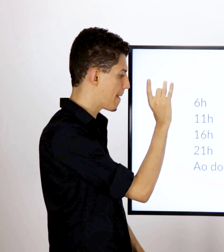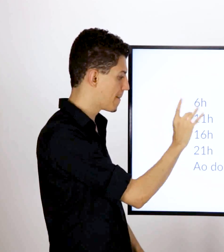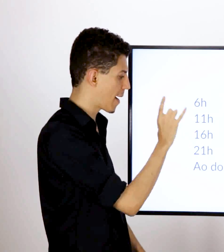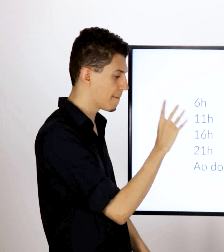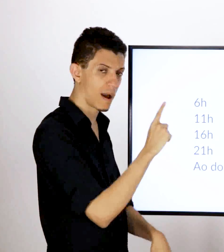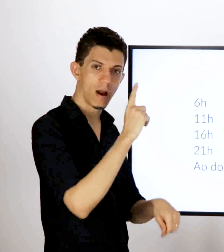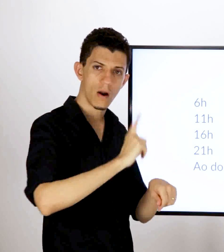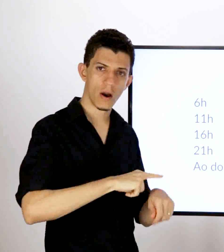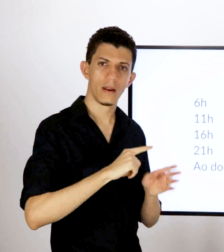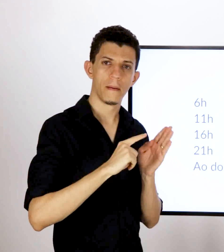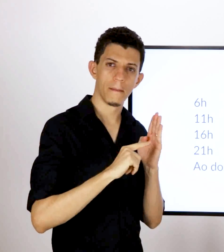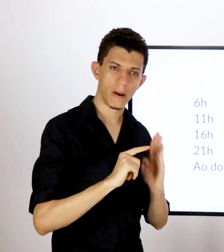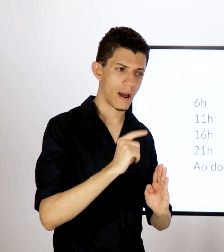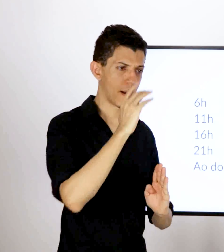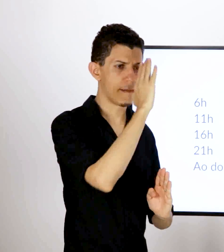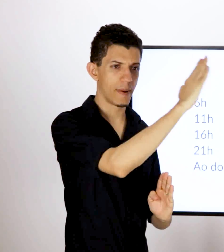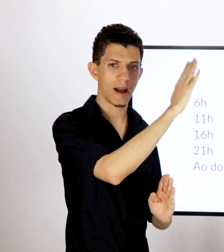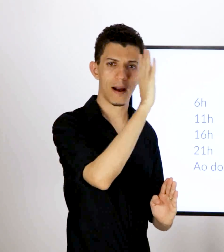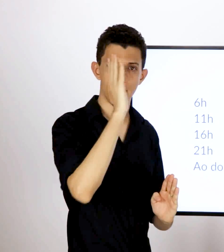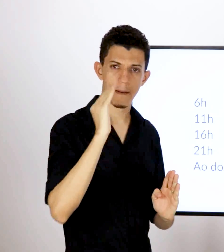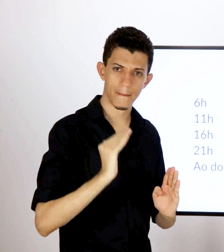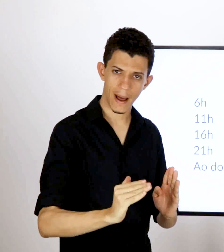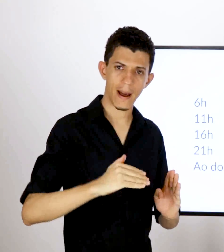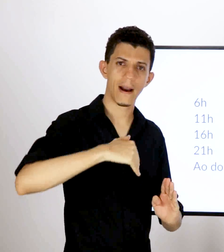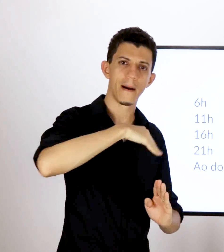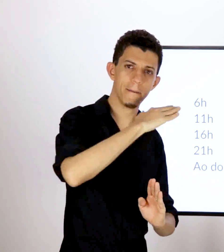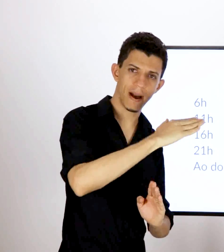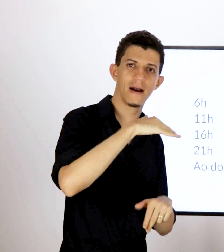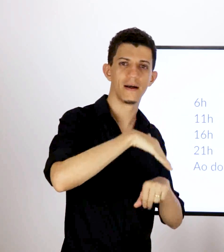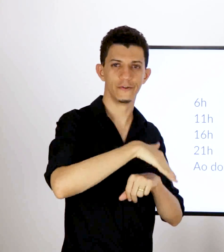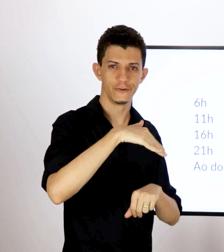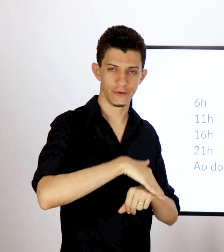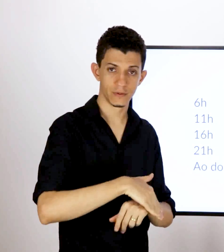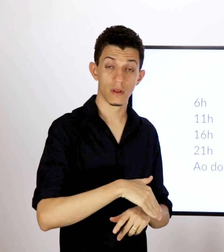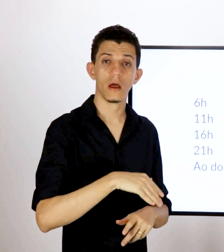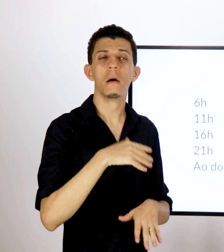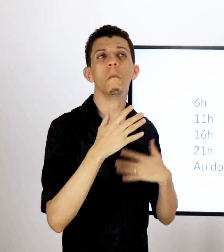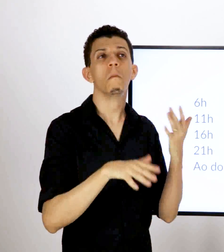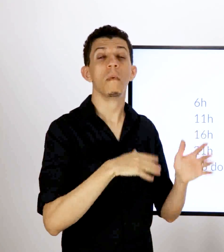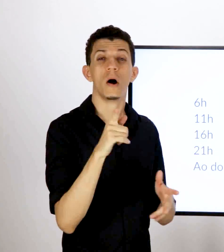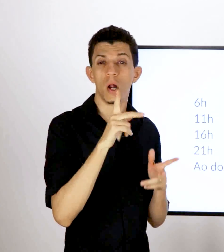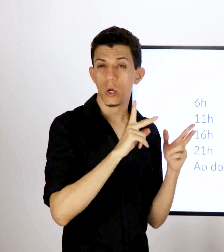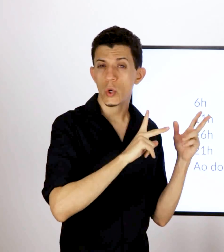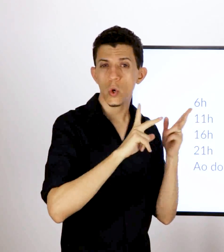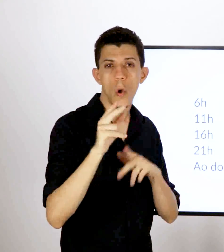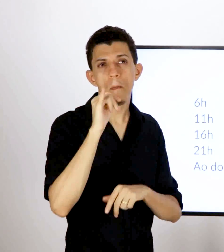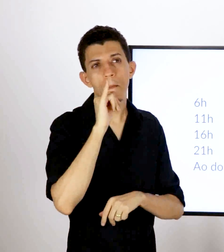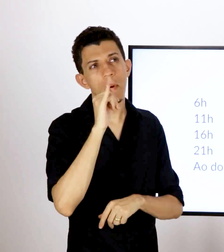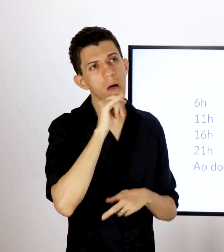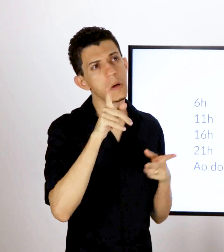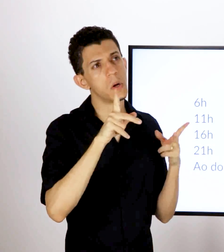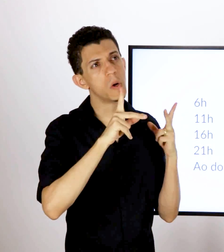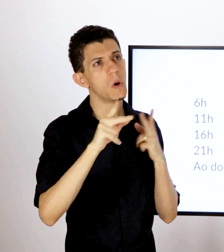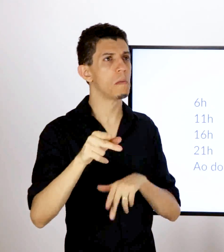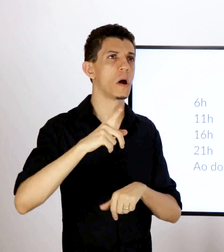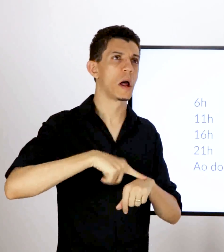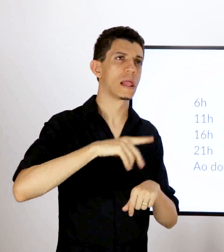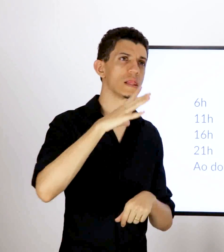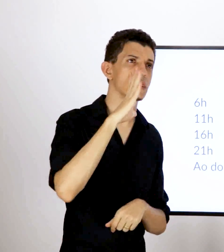vezes durante o dia esses blocos de sinalização para você praticar esses sinais que você colocou na sua listinha. Então,